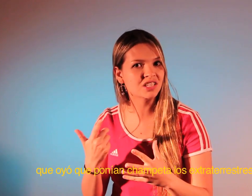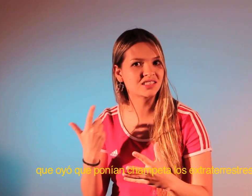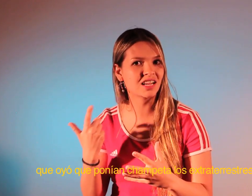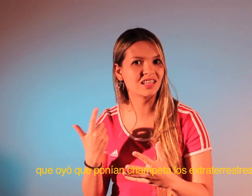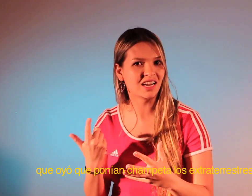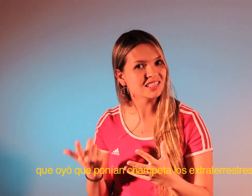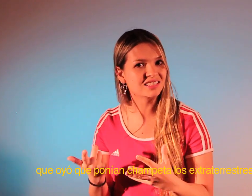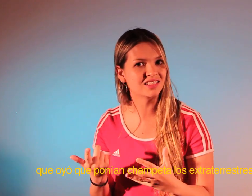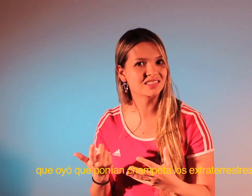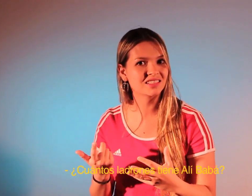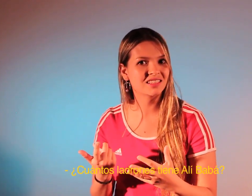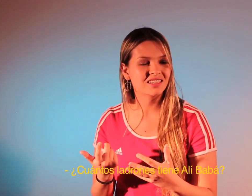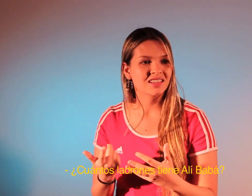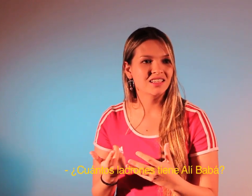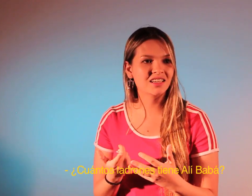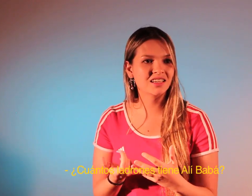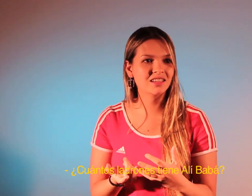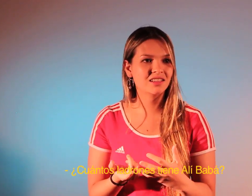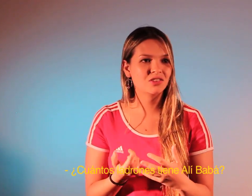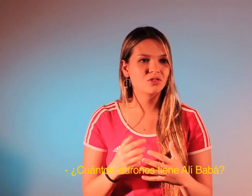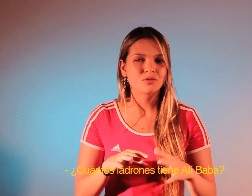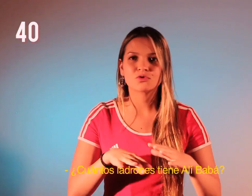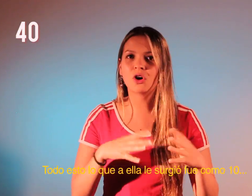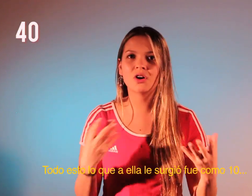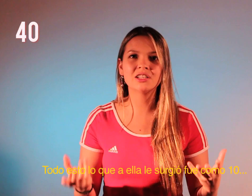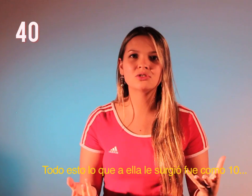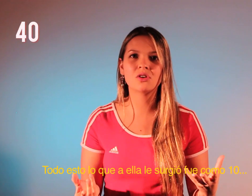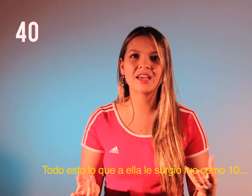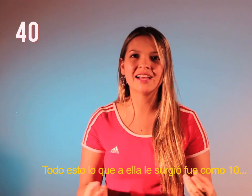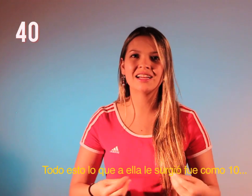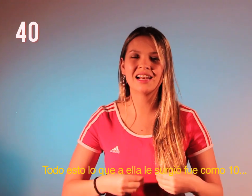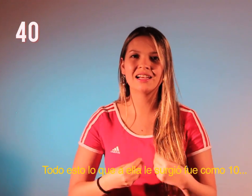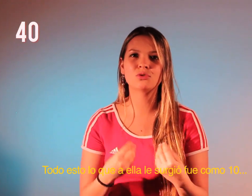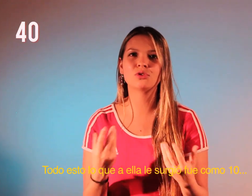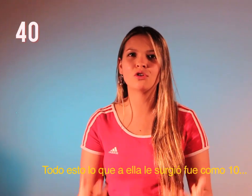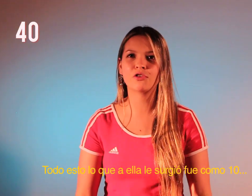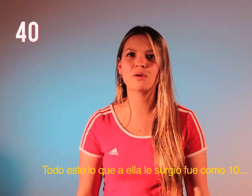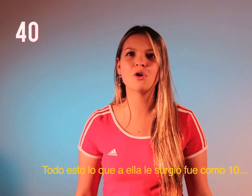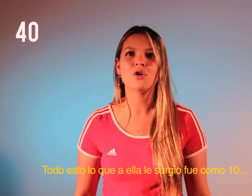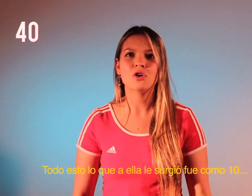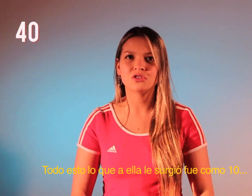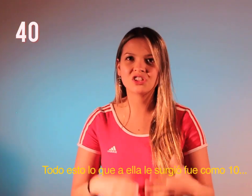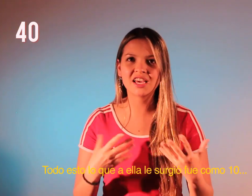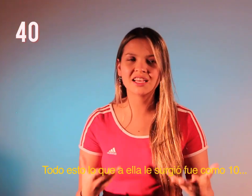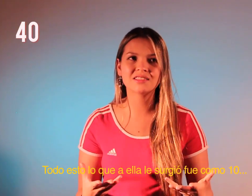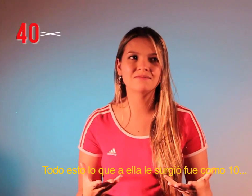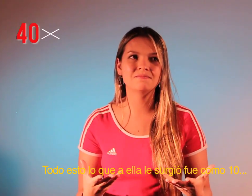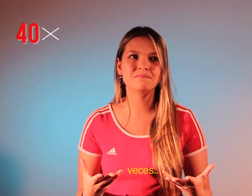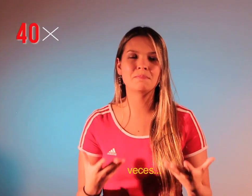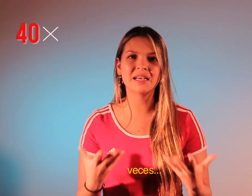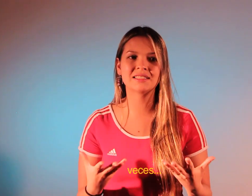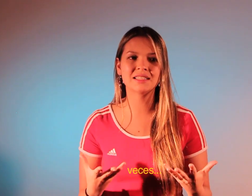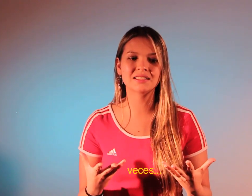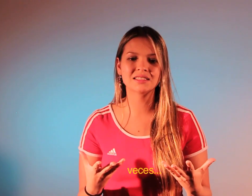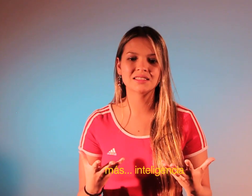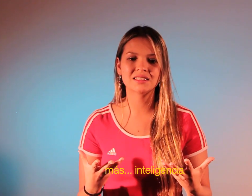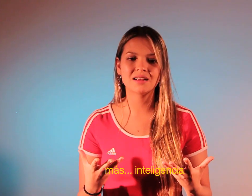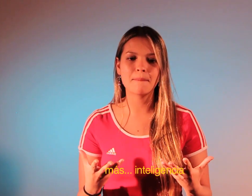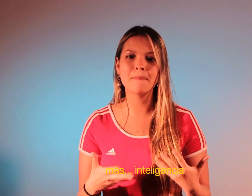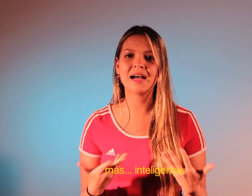extraterrestres. ¿Cuántos ladrones tiene Alibaba? Todo esto lo que a ella le surgió fue como 10 veces más